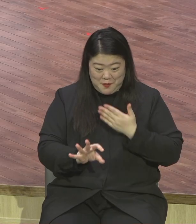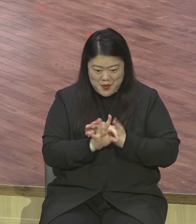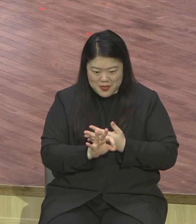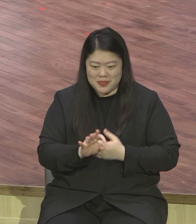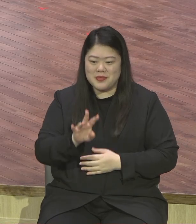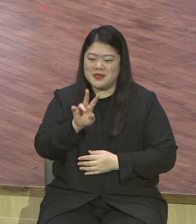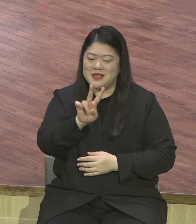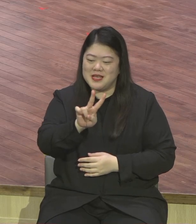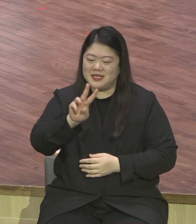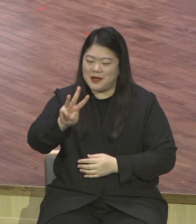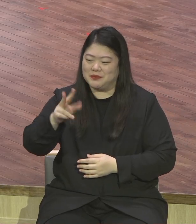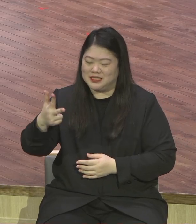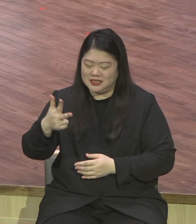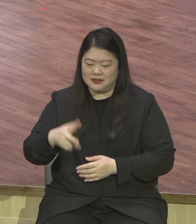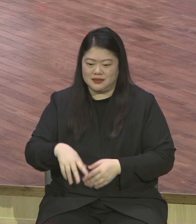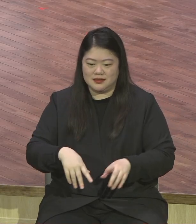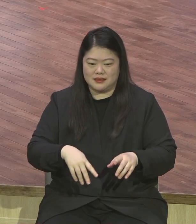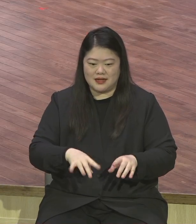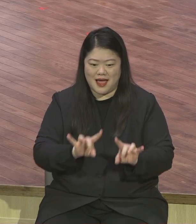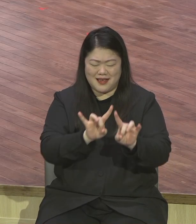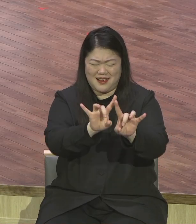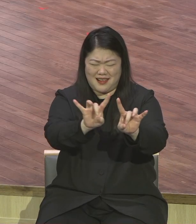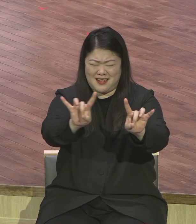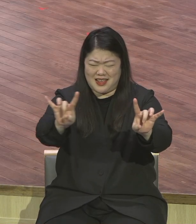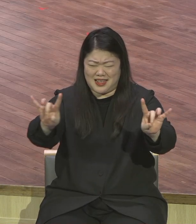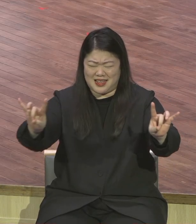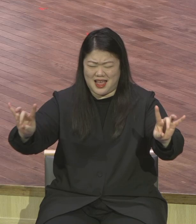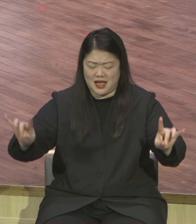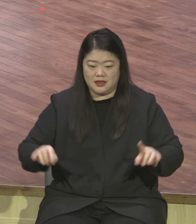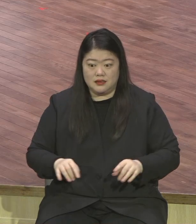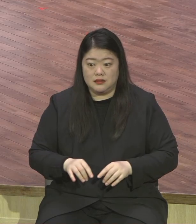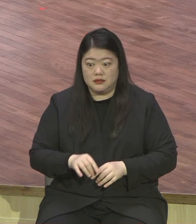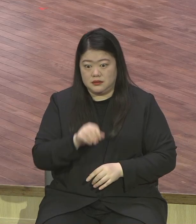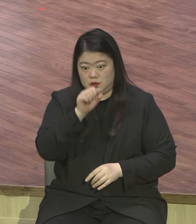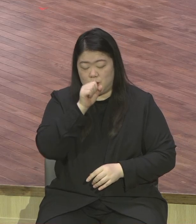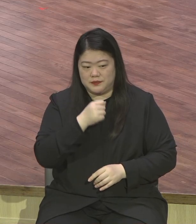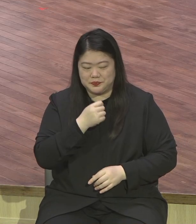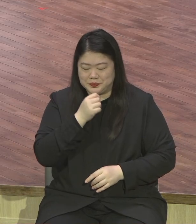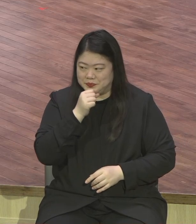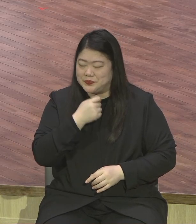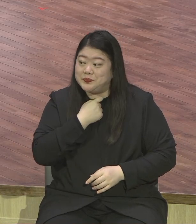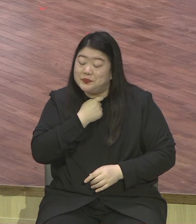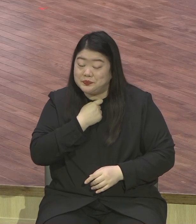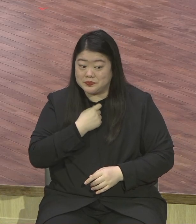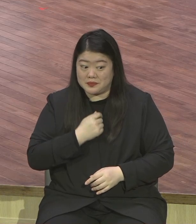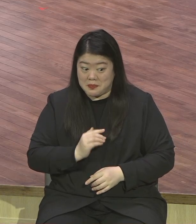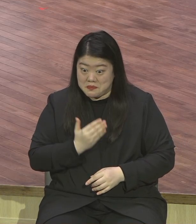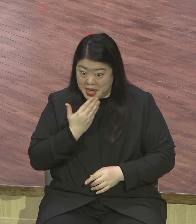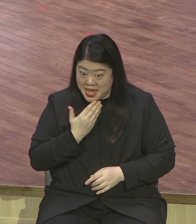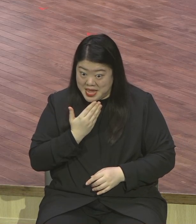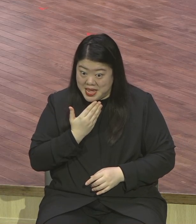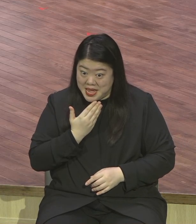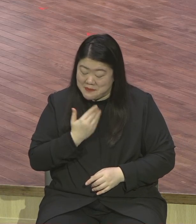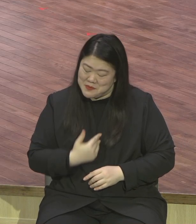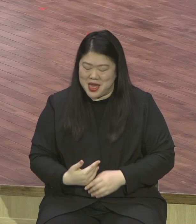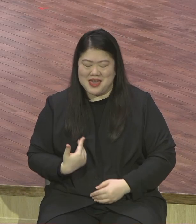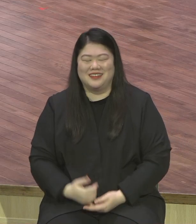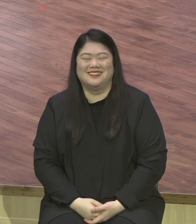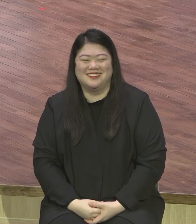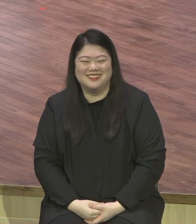그래서 이 교회가 계속 부흥된 5천